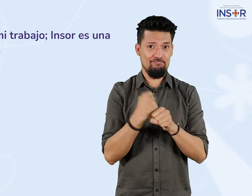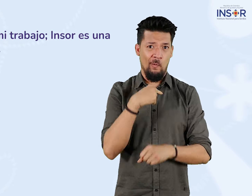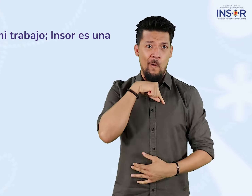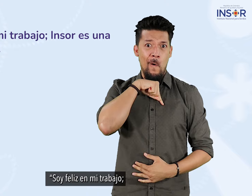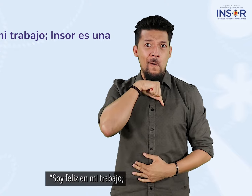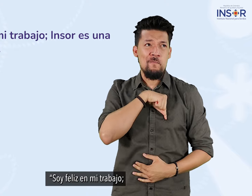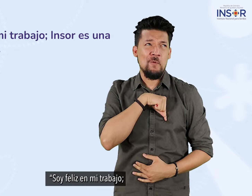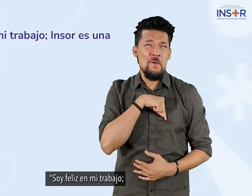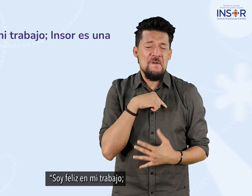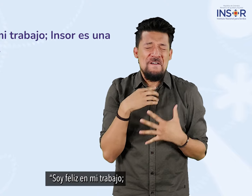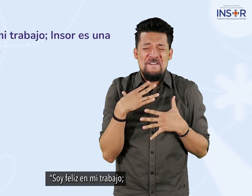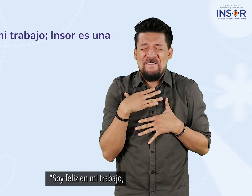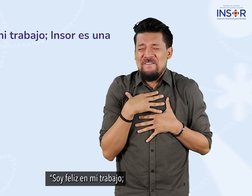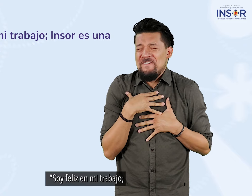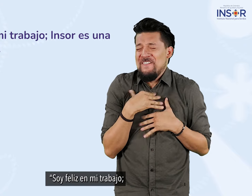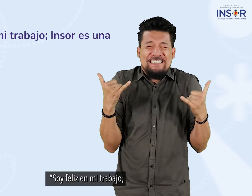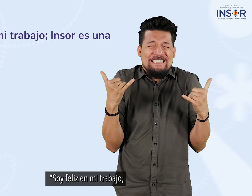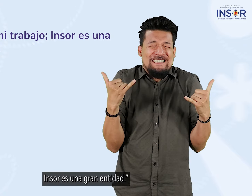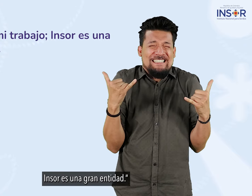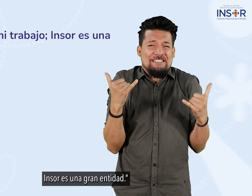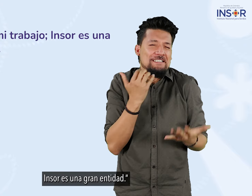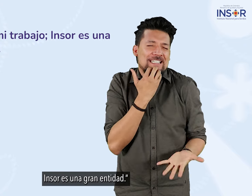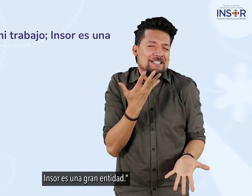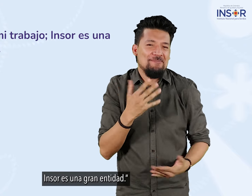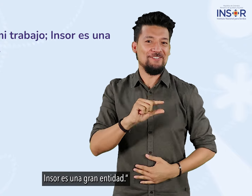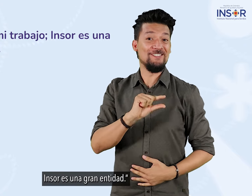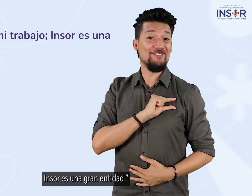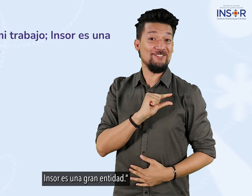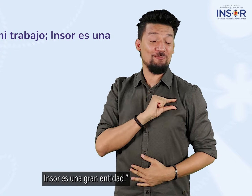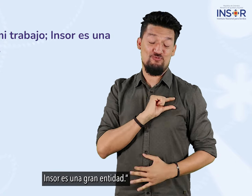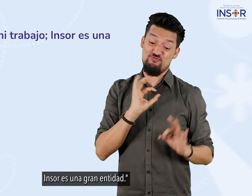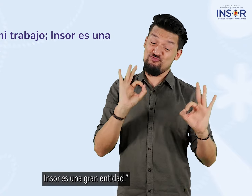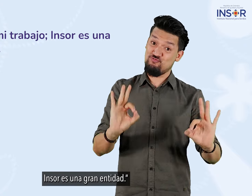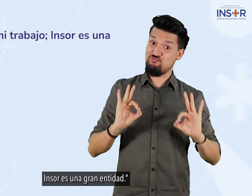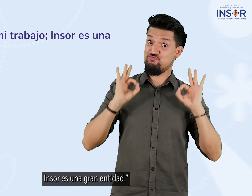soy feliz en mi trabajo insor es una gran entidad